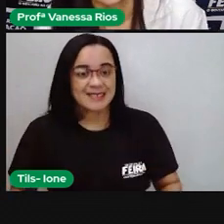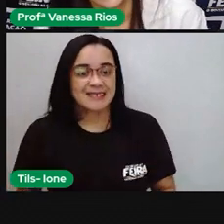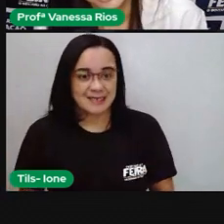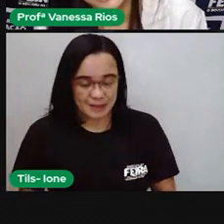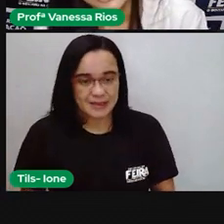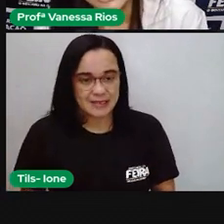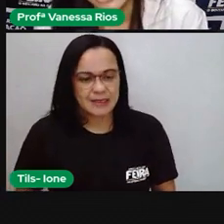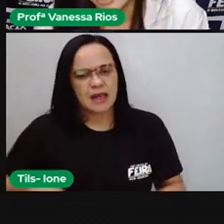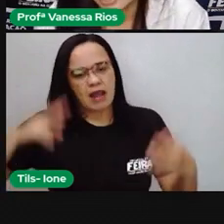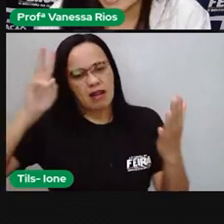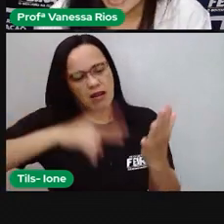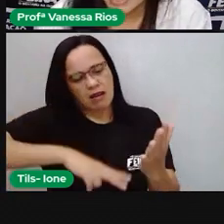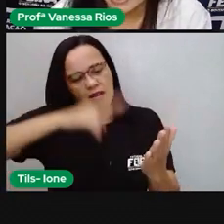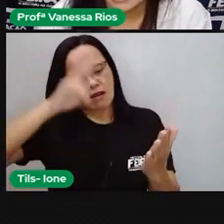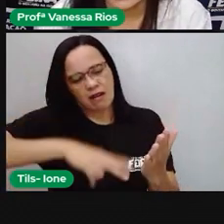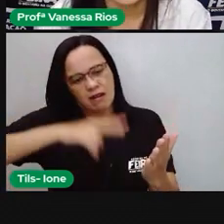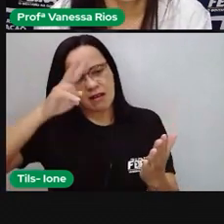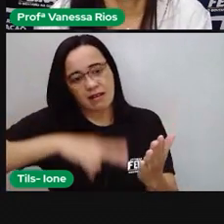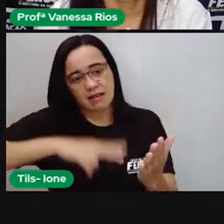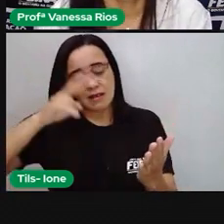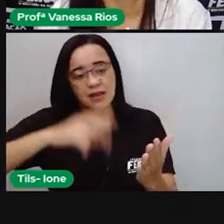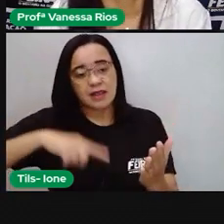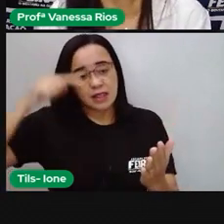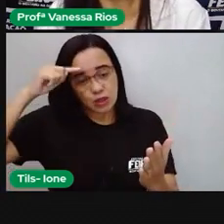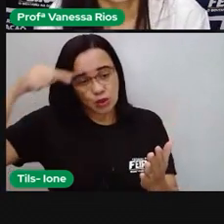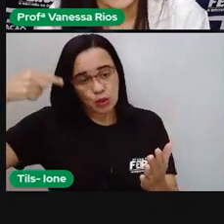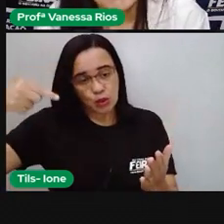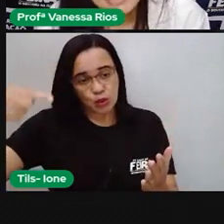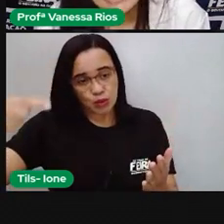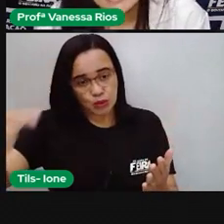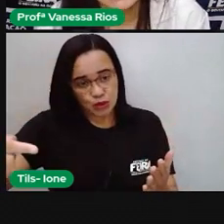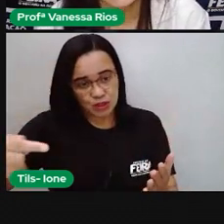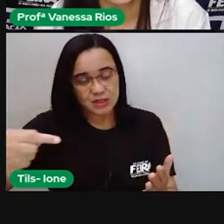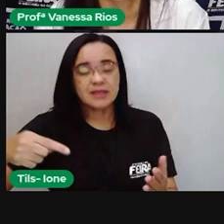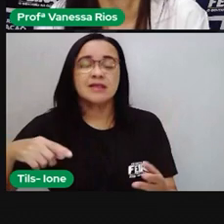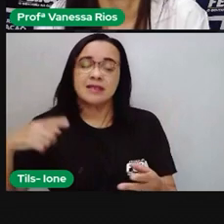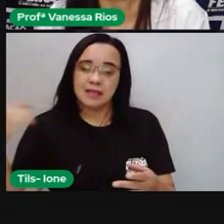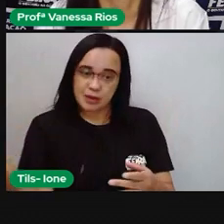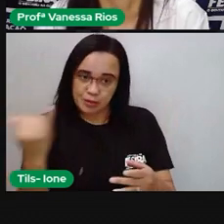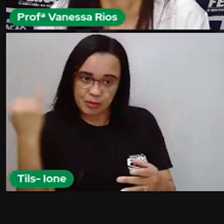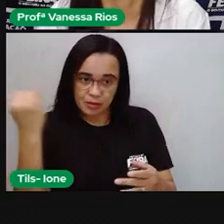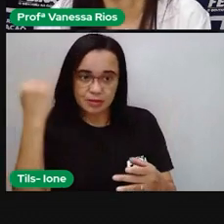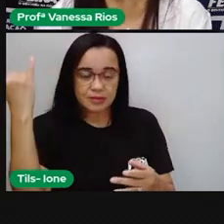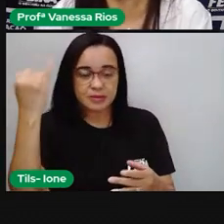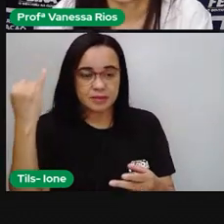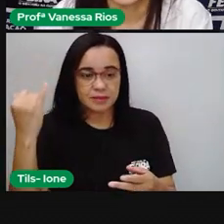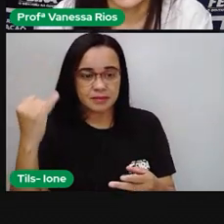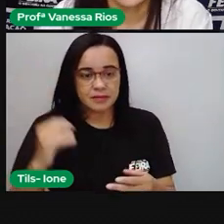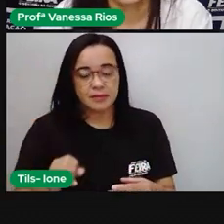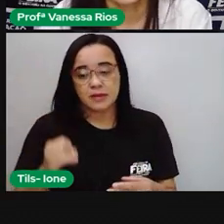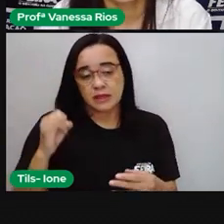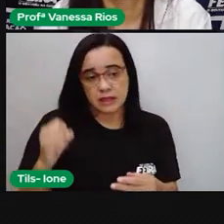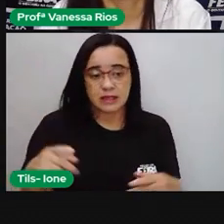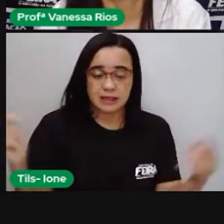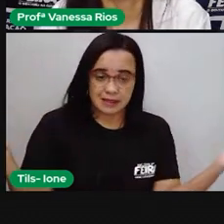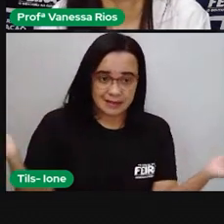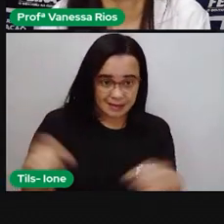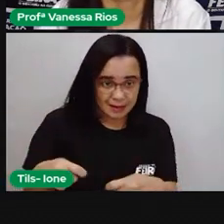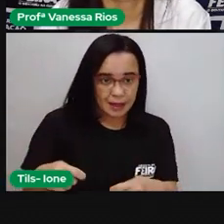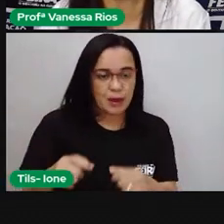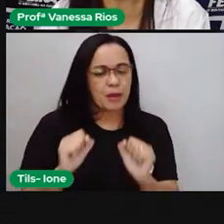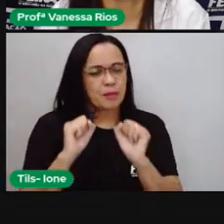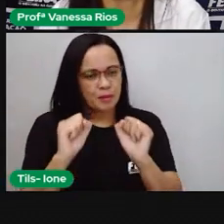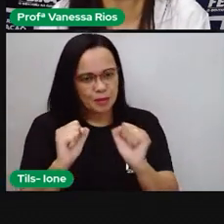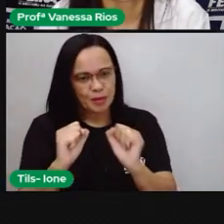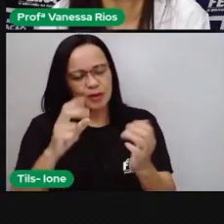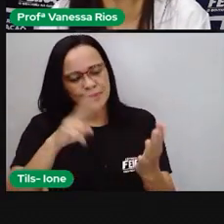Leia aí todos os dias, não é? Leia em todos os momentos que você puder, porque isso só tem aí a contribuir com a sua